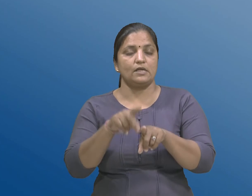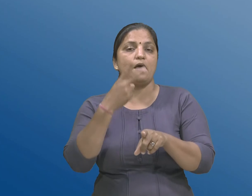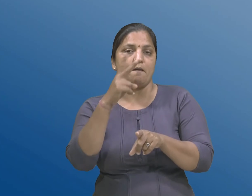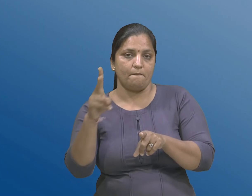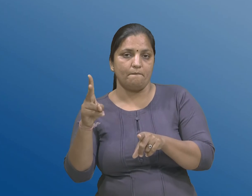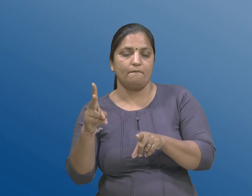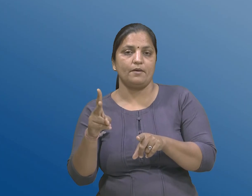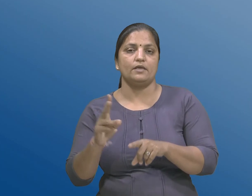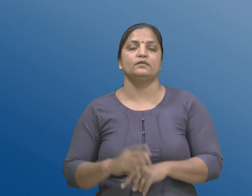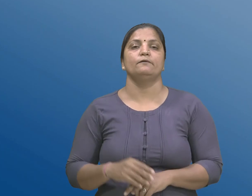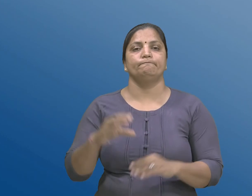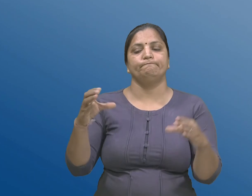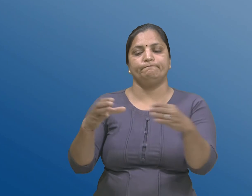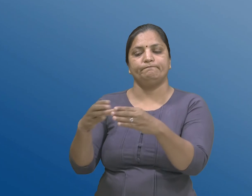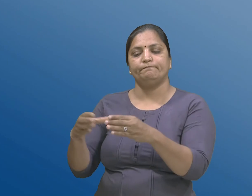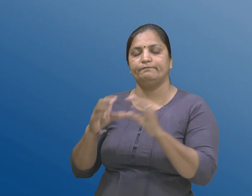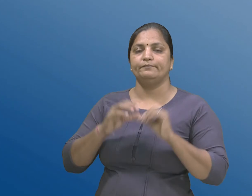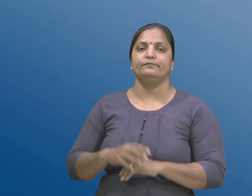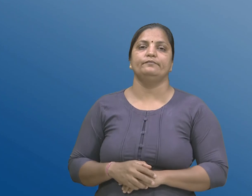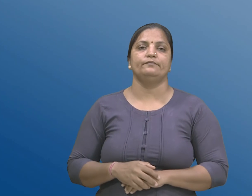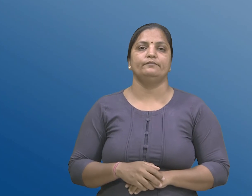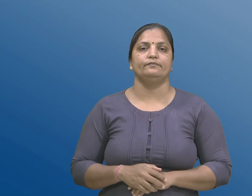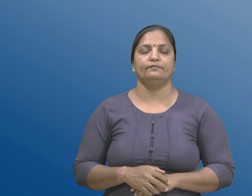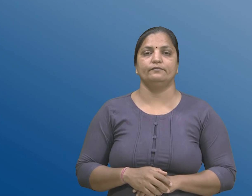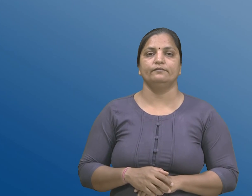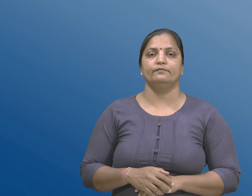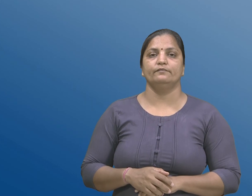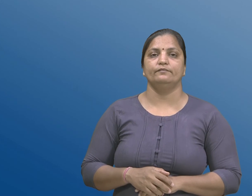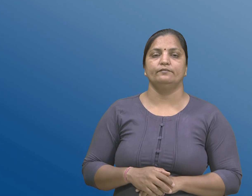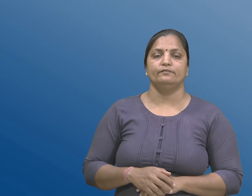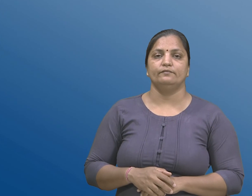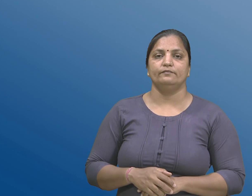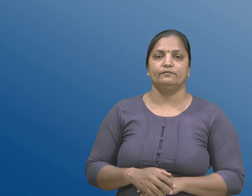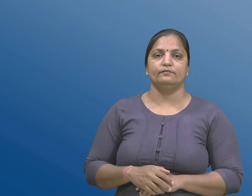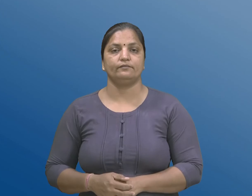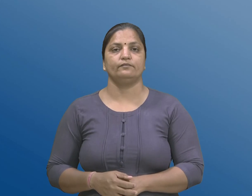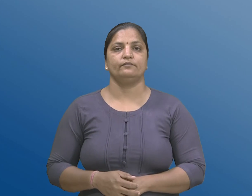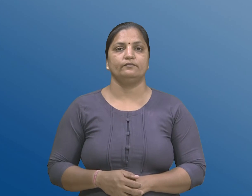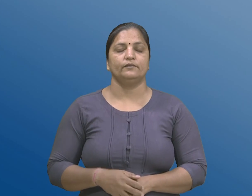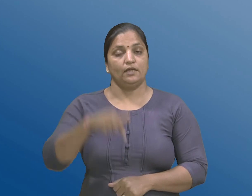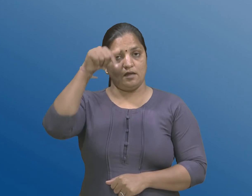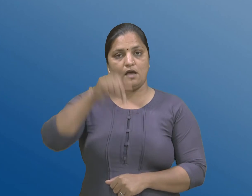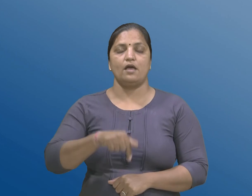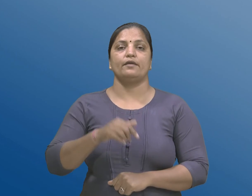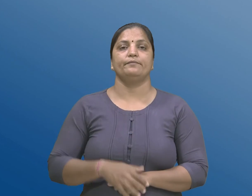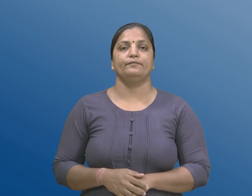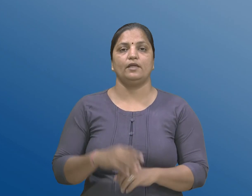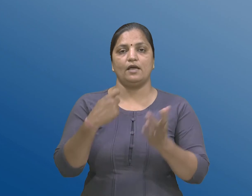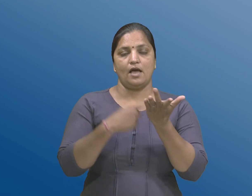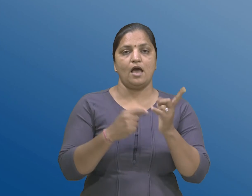वर्गों। अहीं, RPWD